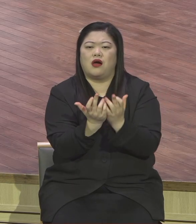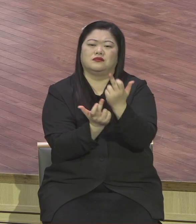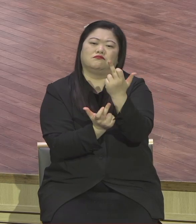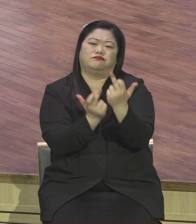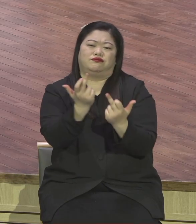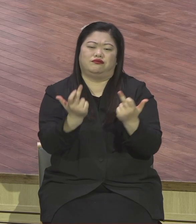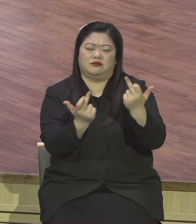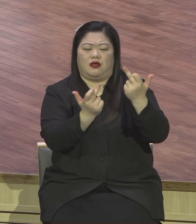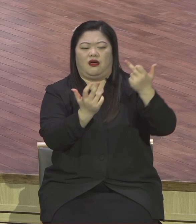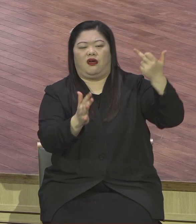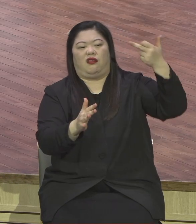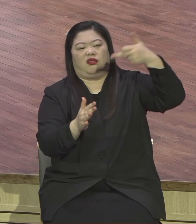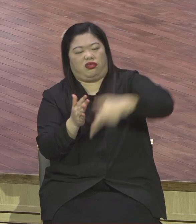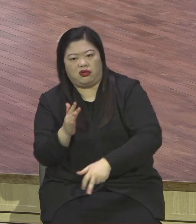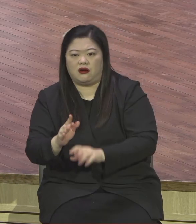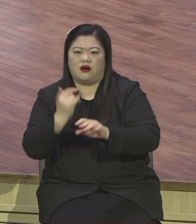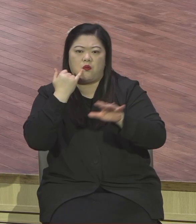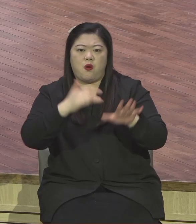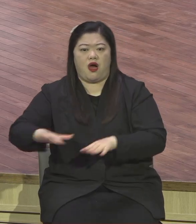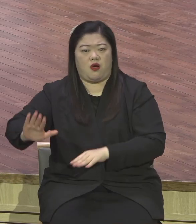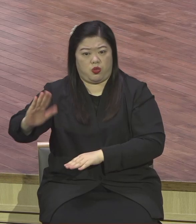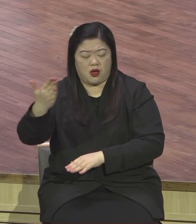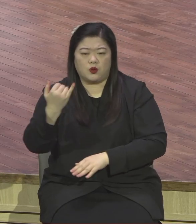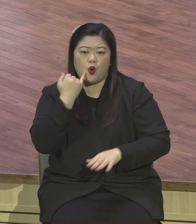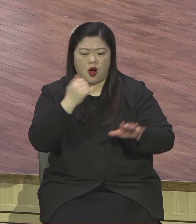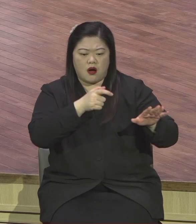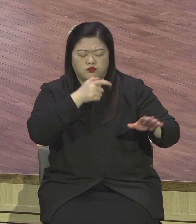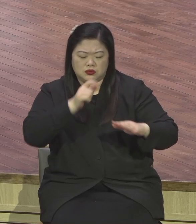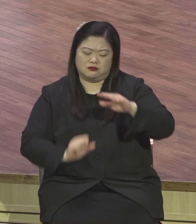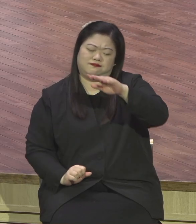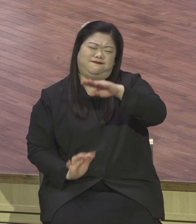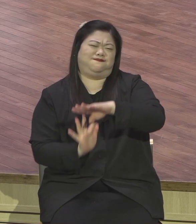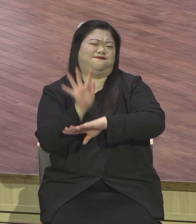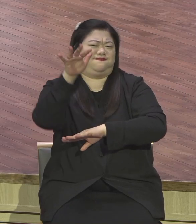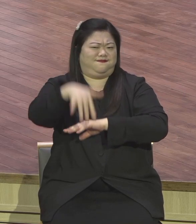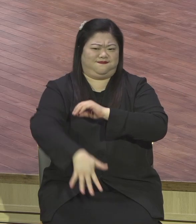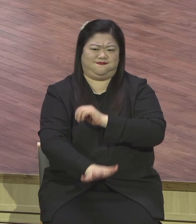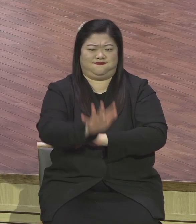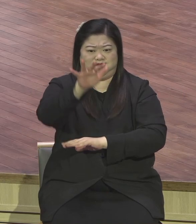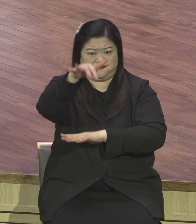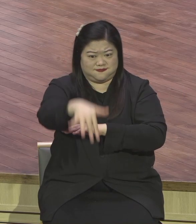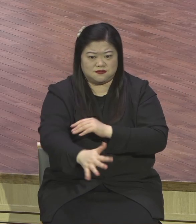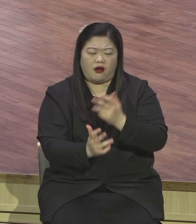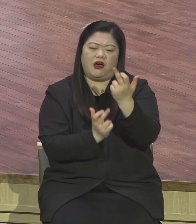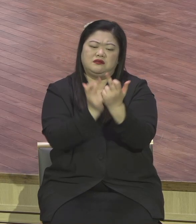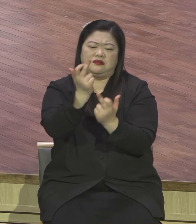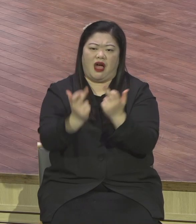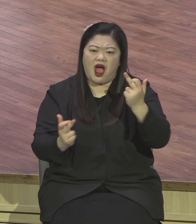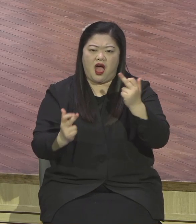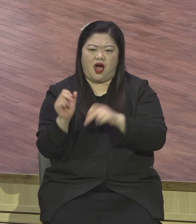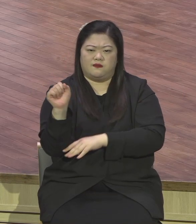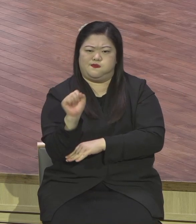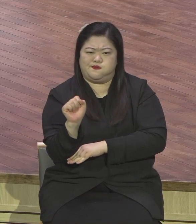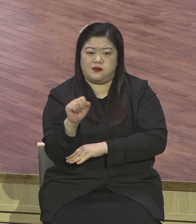바다 가운데 빠지든지 바닷물이 솟아나고 뛰놀든지 그것이 넘침으로 산이 흔들릴지라도 우리는